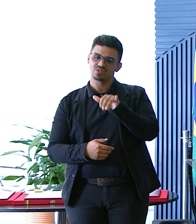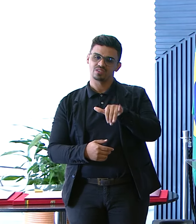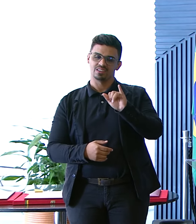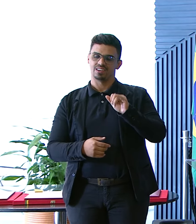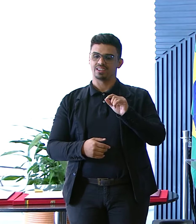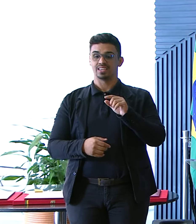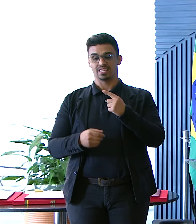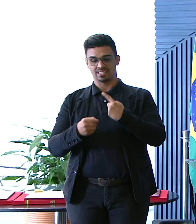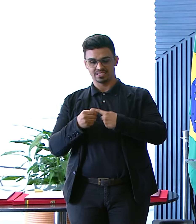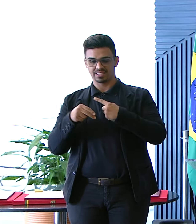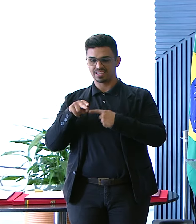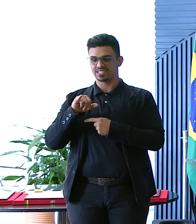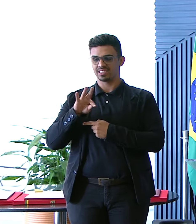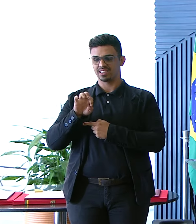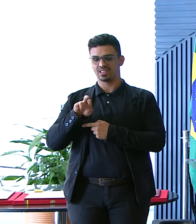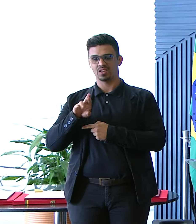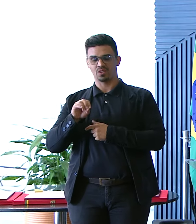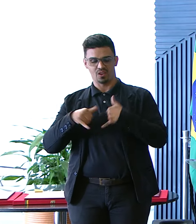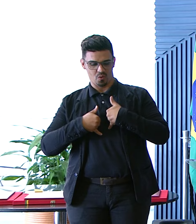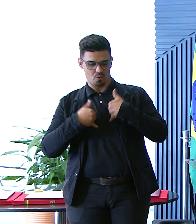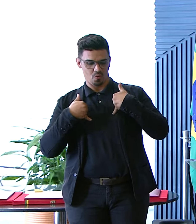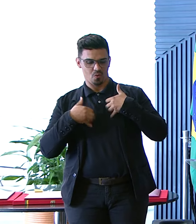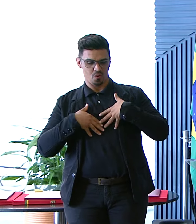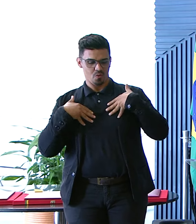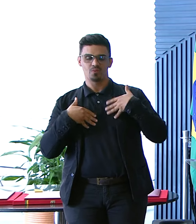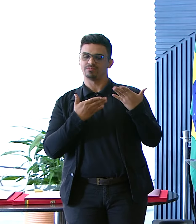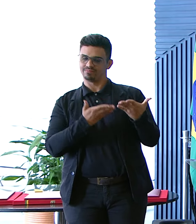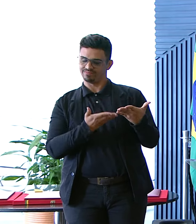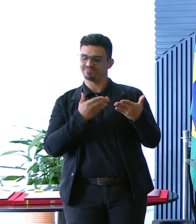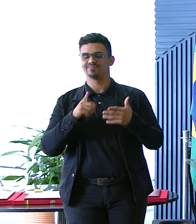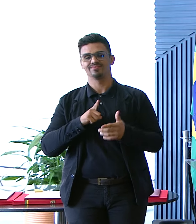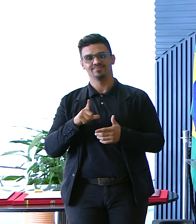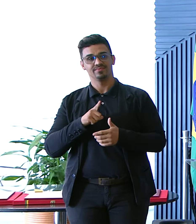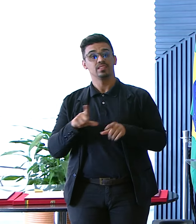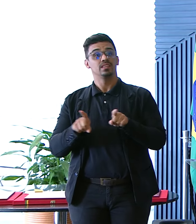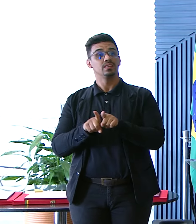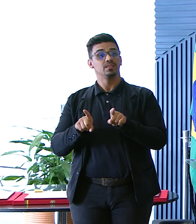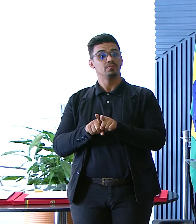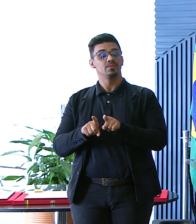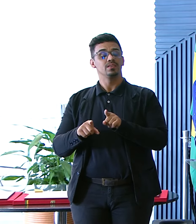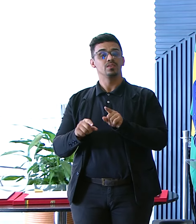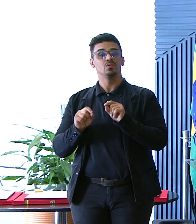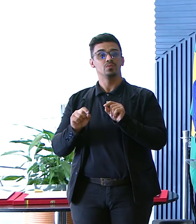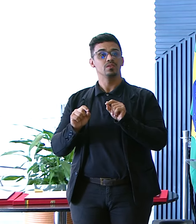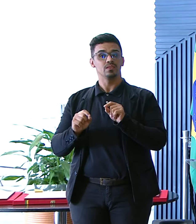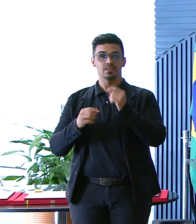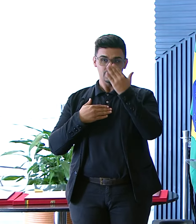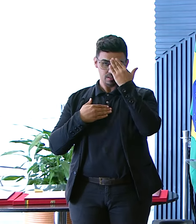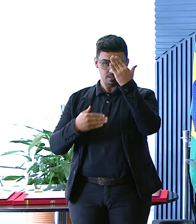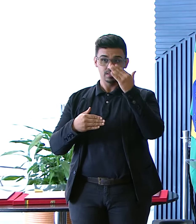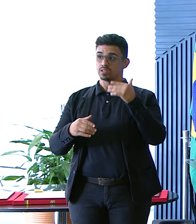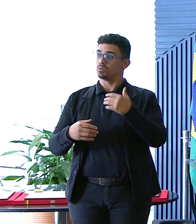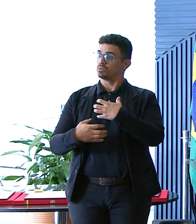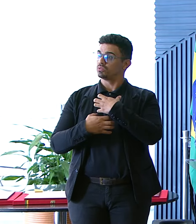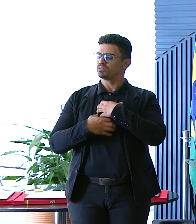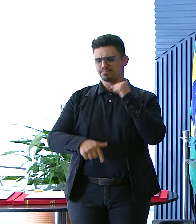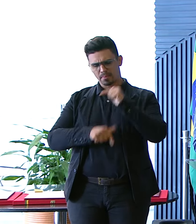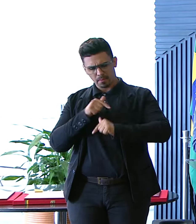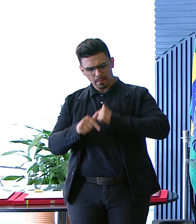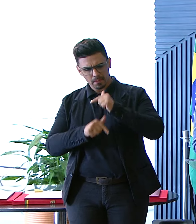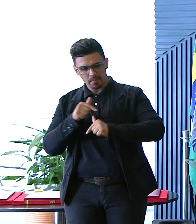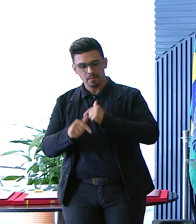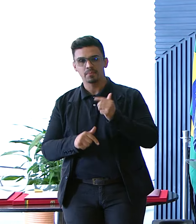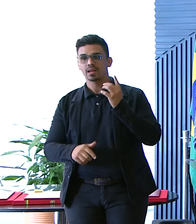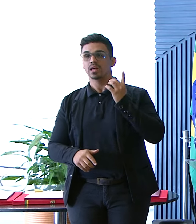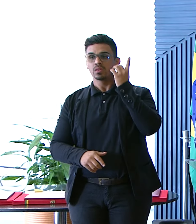Fazer um registro aqui Da nossa gratidão E do espírito Trabalhador Do deputado E